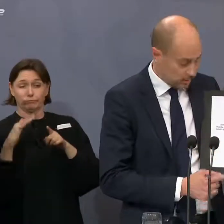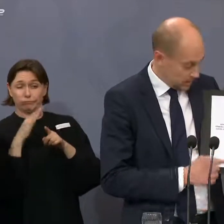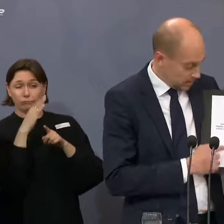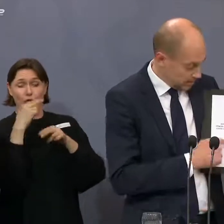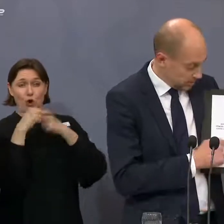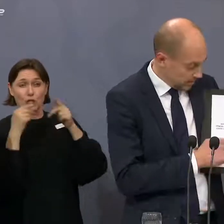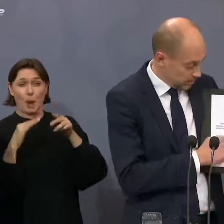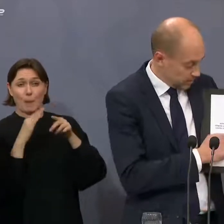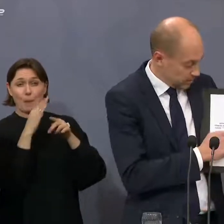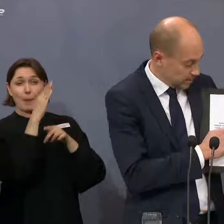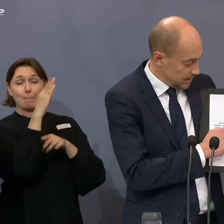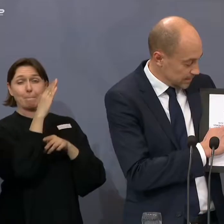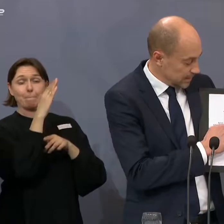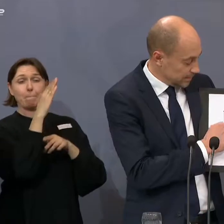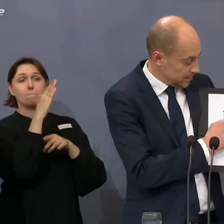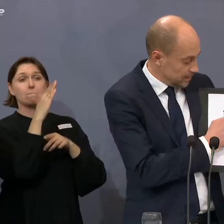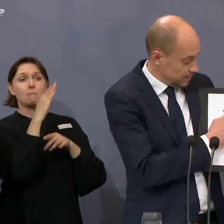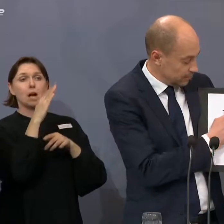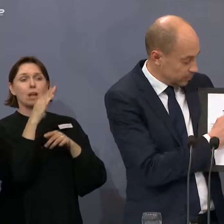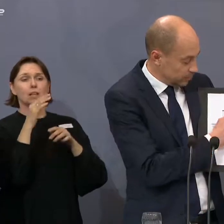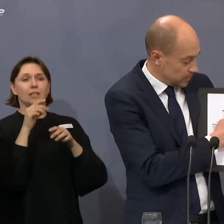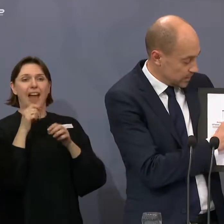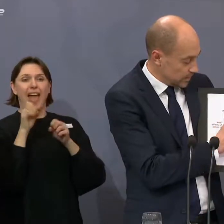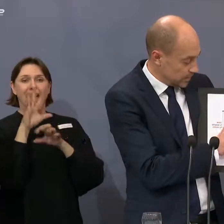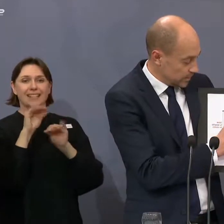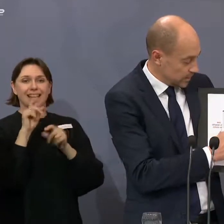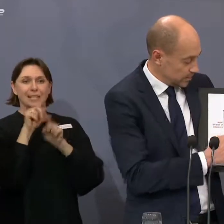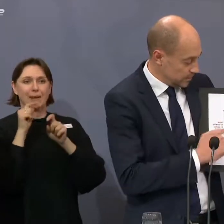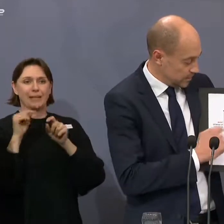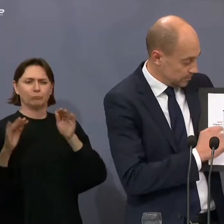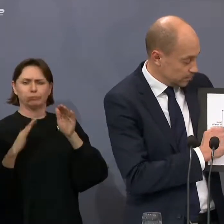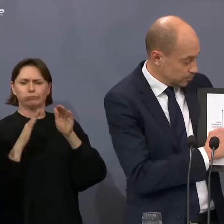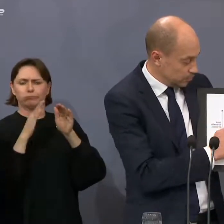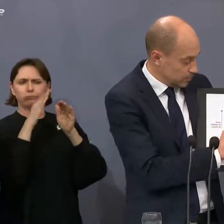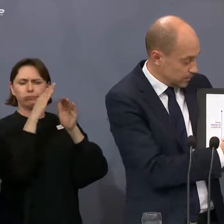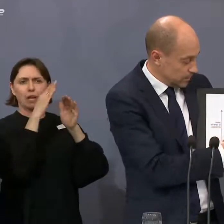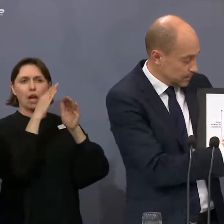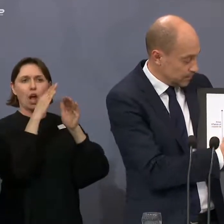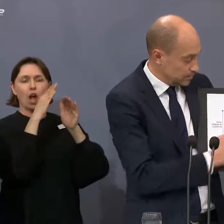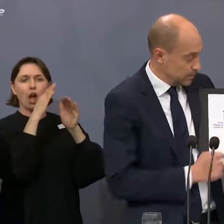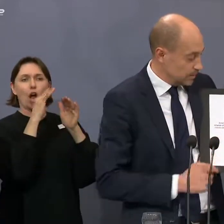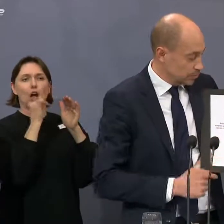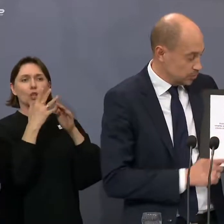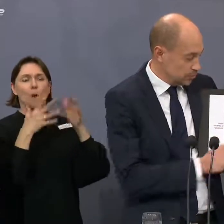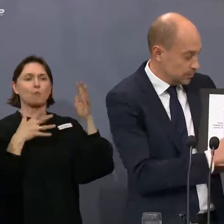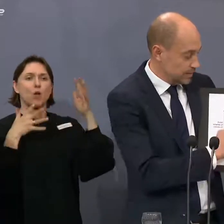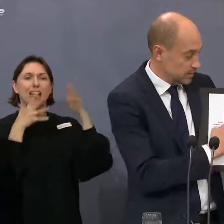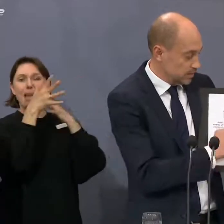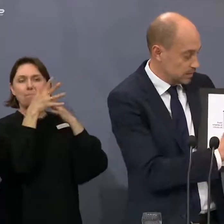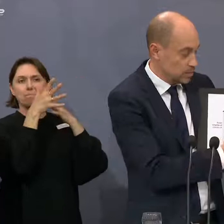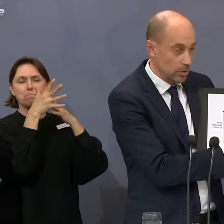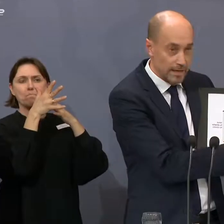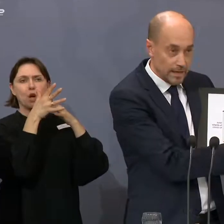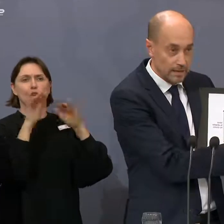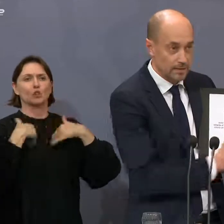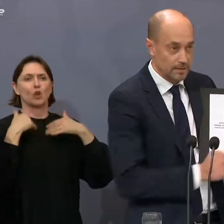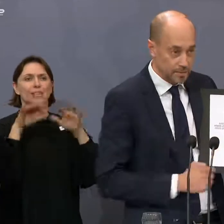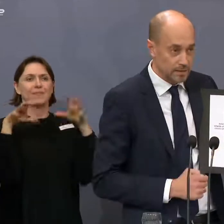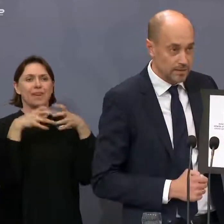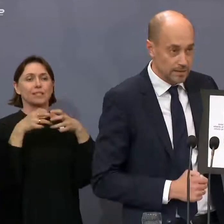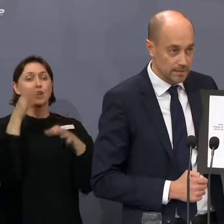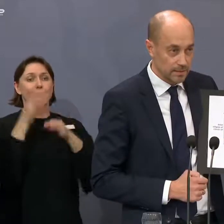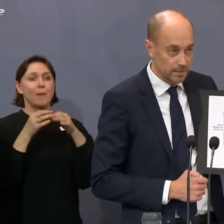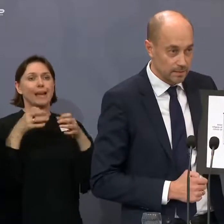fortsætte, så vil jo stigningen i antallet af smittede fortsætte her. Og det vil sige, at den vil bryde igennem sundhedsvæsenets normale